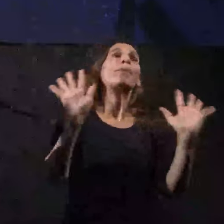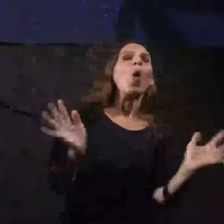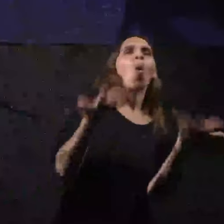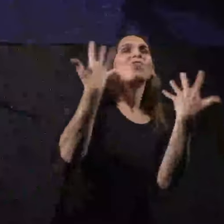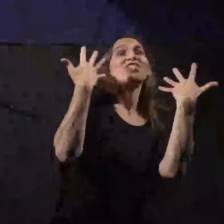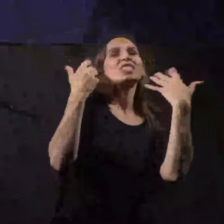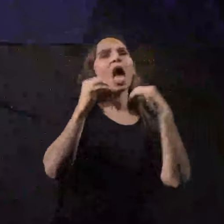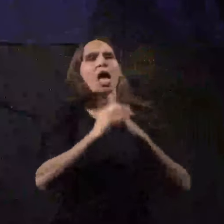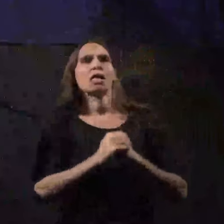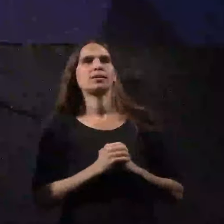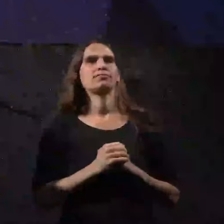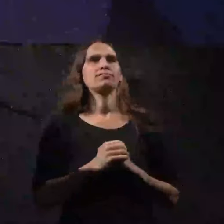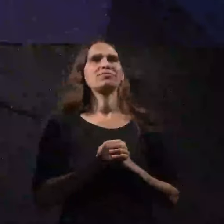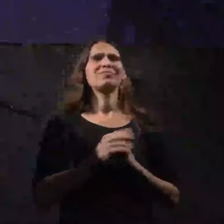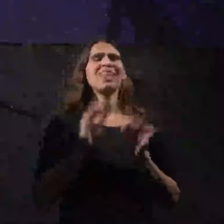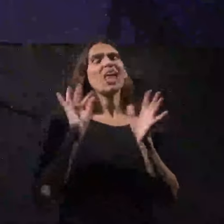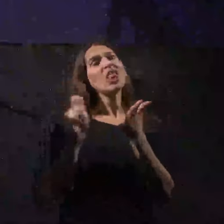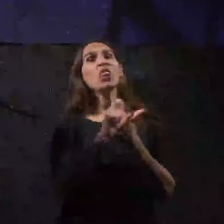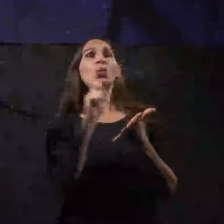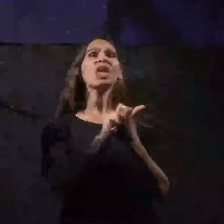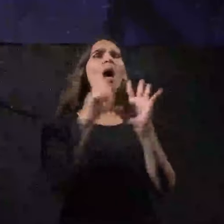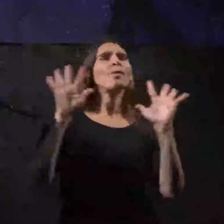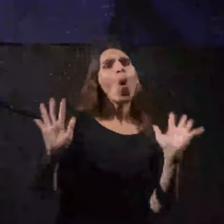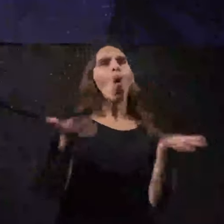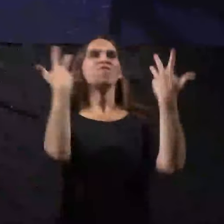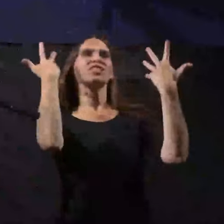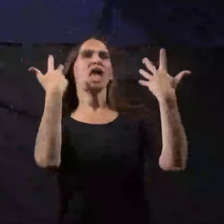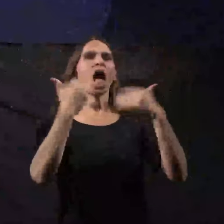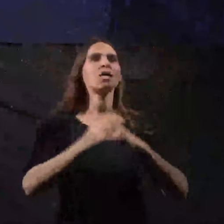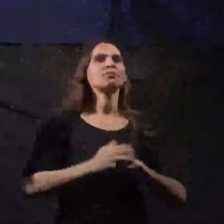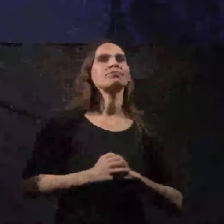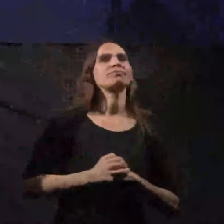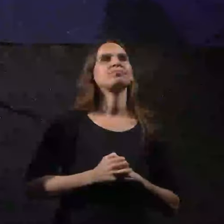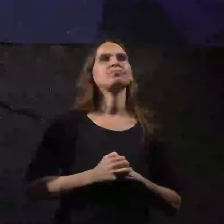נוסחה בחופזה